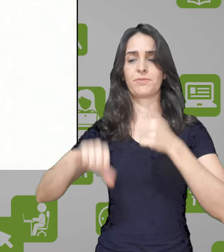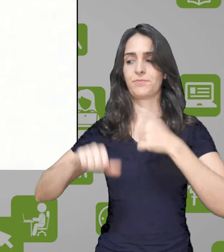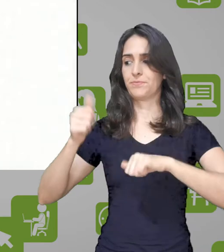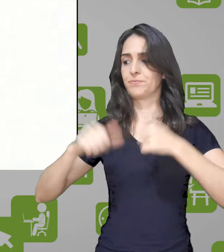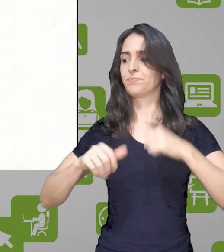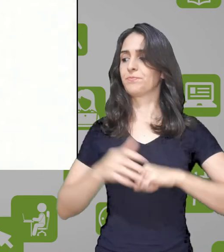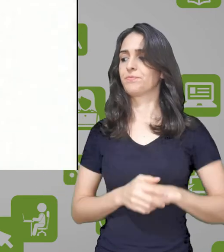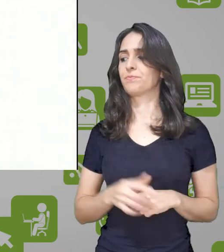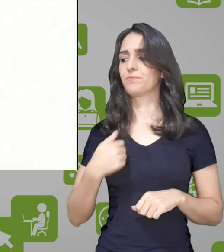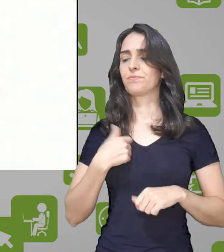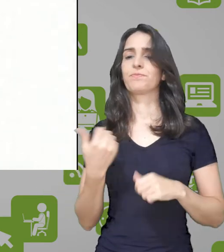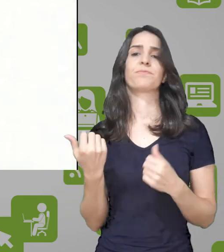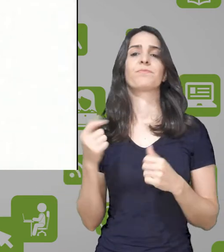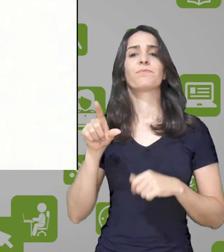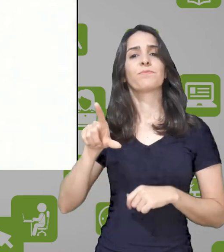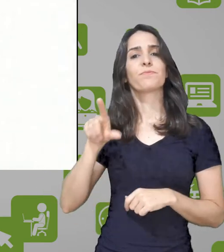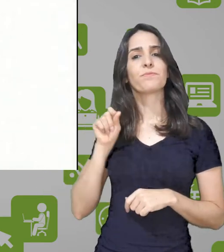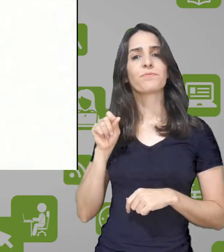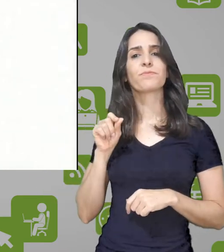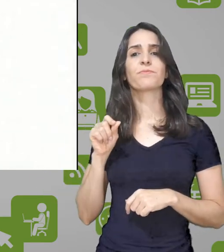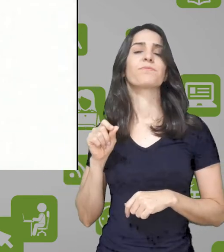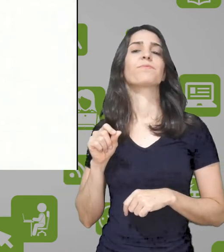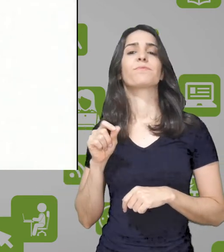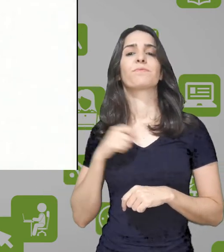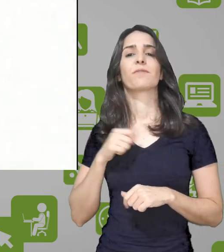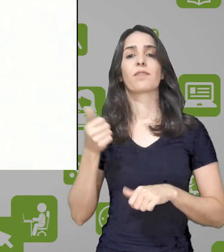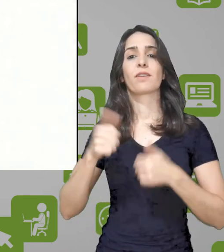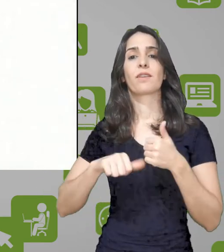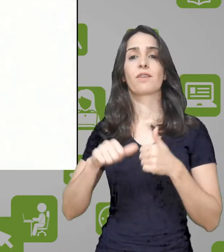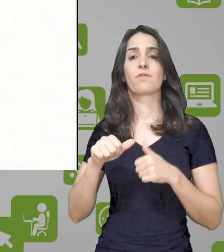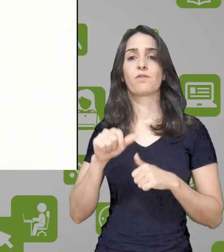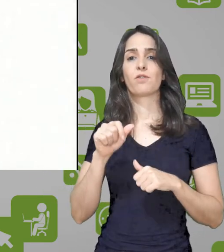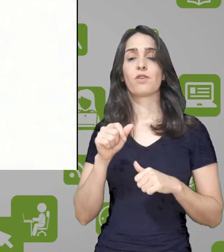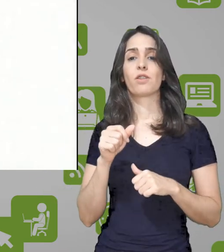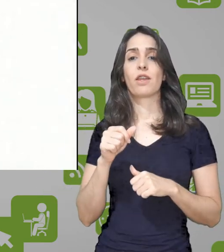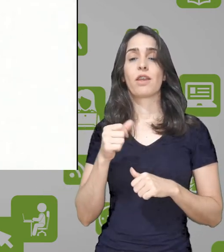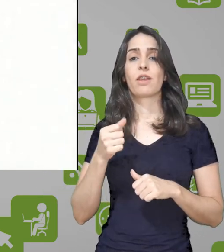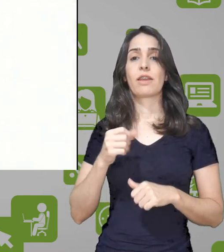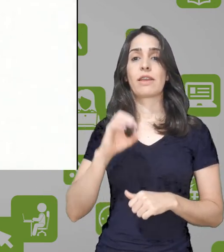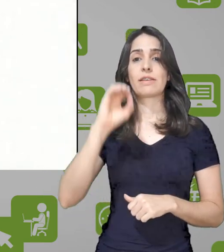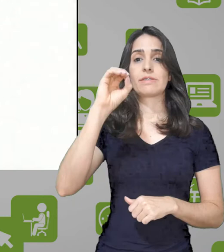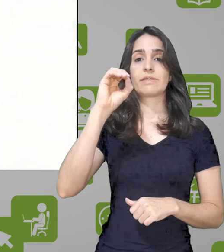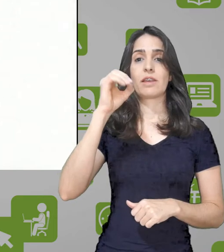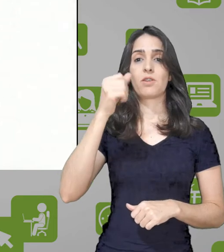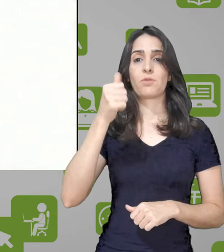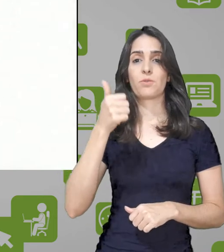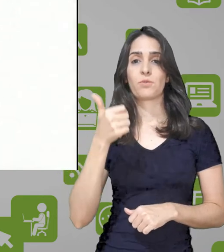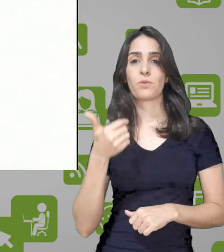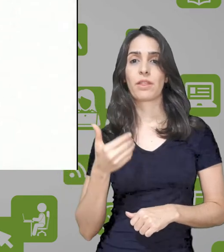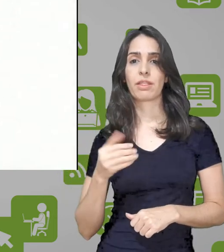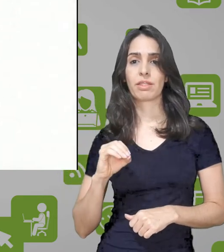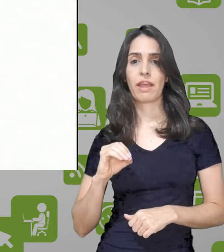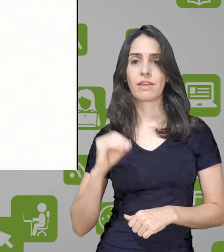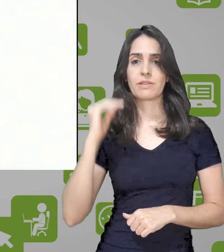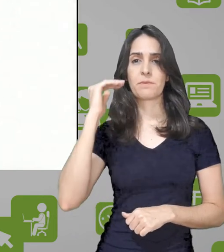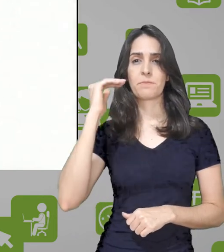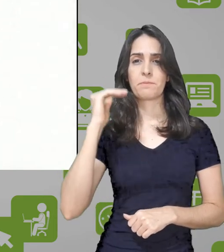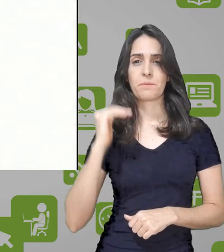selecionar, vou avaliar, obviamente, vou selecionar a nota, que eu tenho uma escala de 0 a 10 e este foi